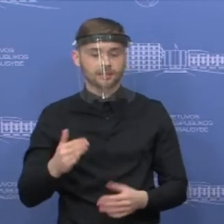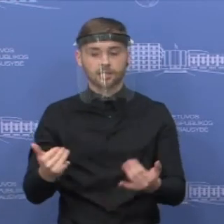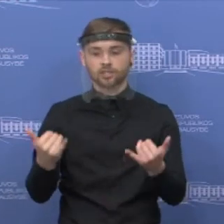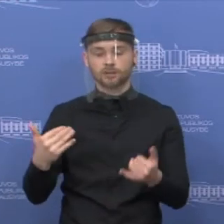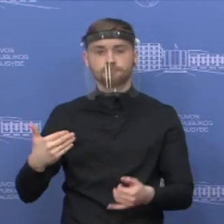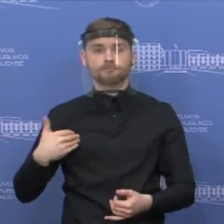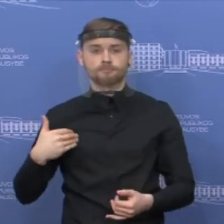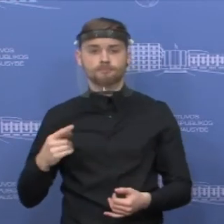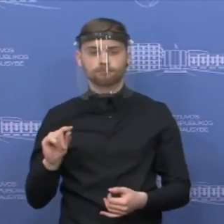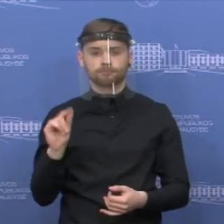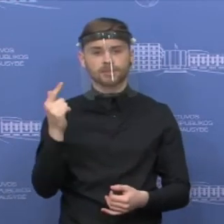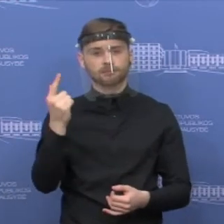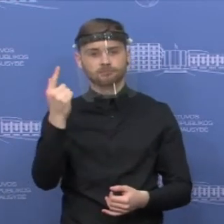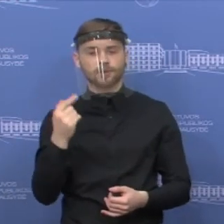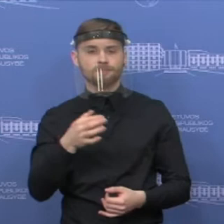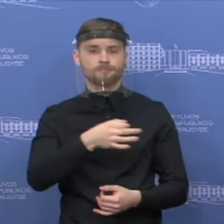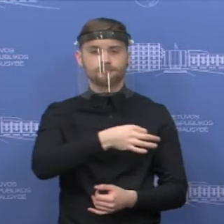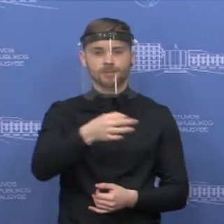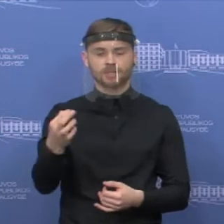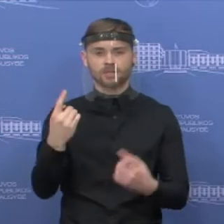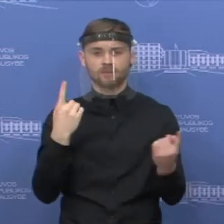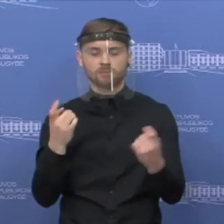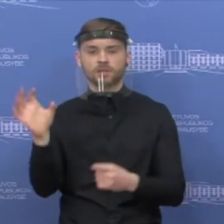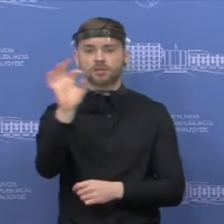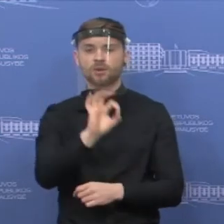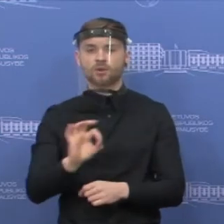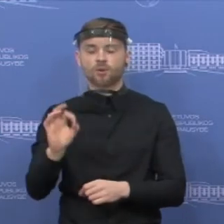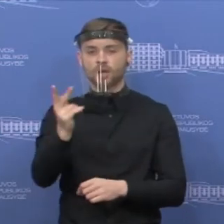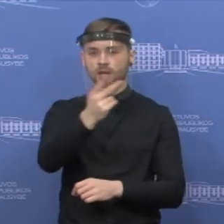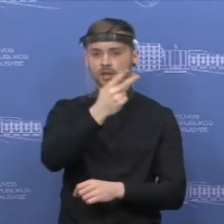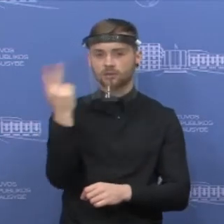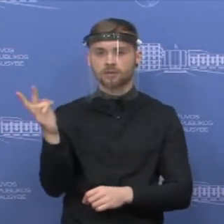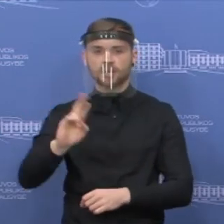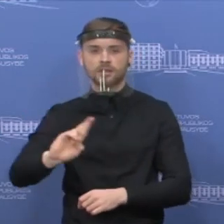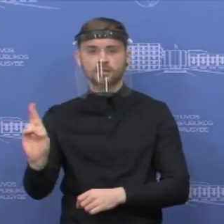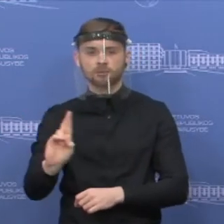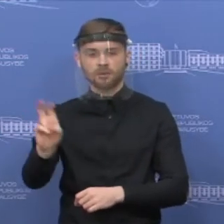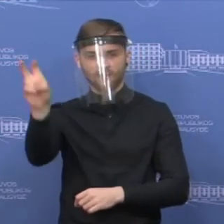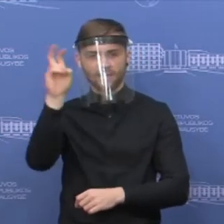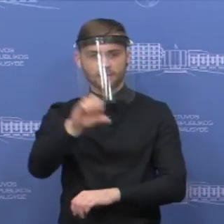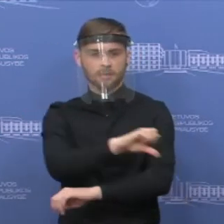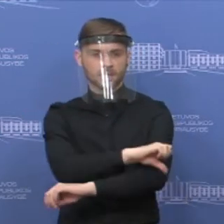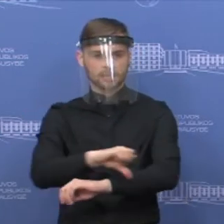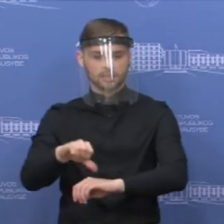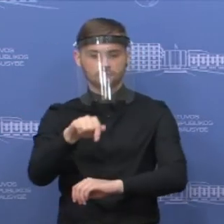norėčiau trumpai pateikti informaciją apie situaciją prie Lietuvos Respublikos valstybės sienos.